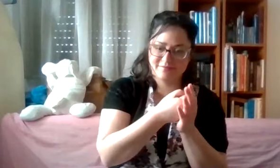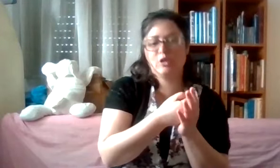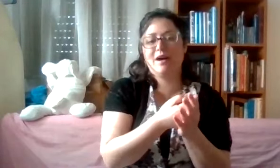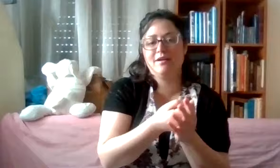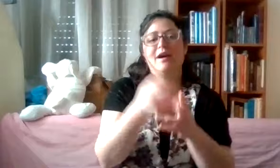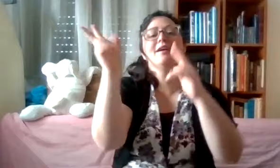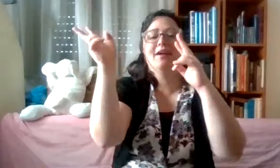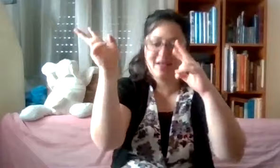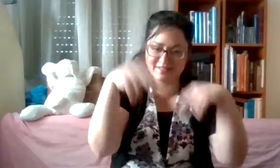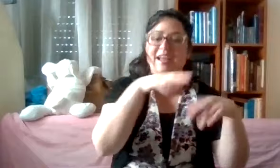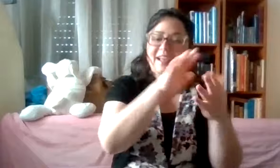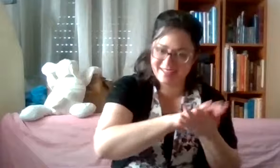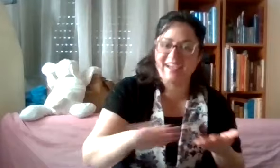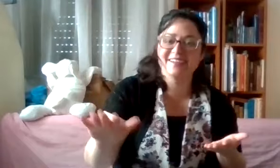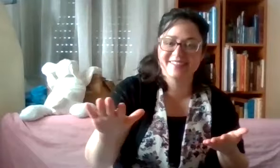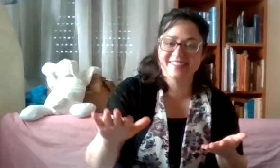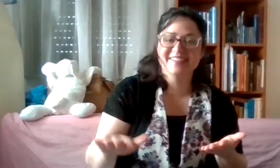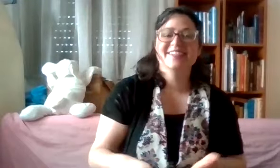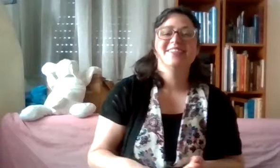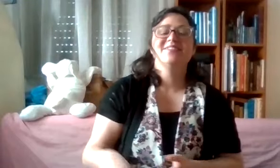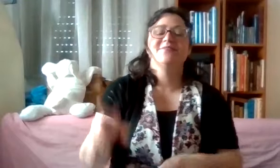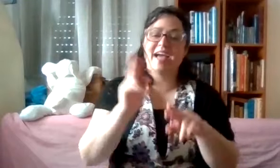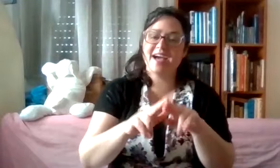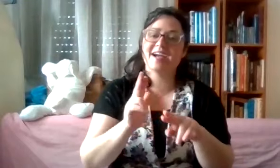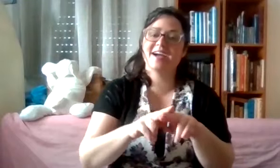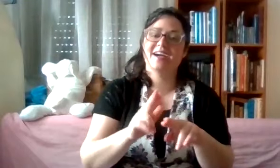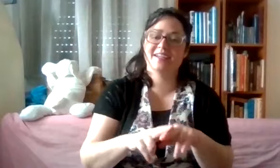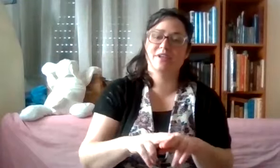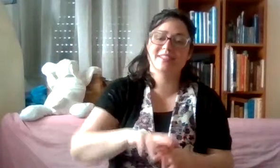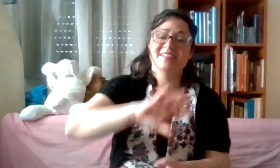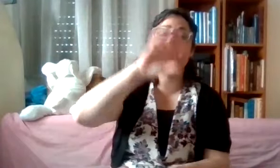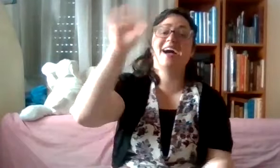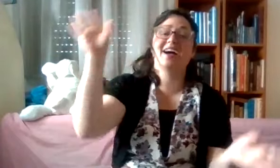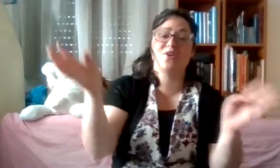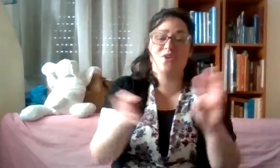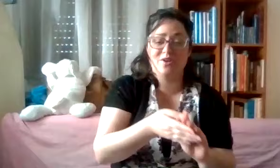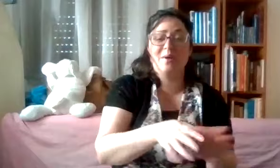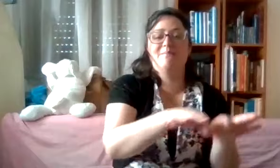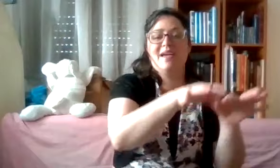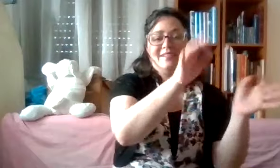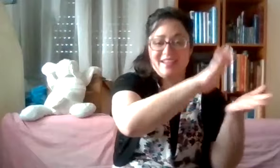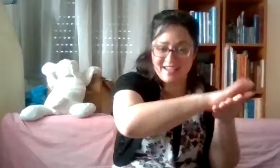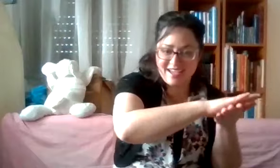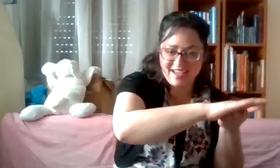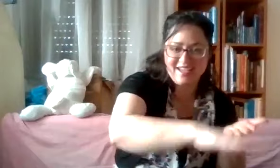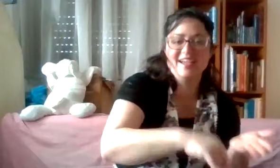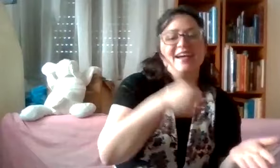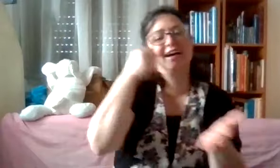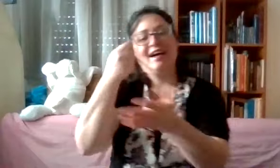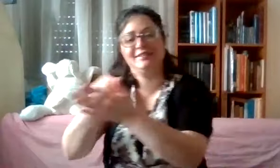כלומר, חזרה להתחלה. ואחר כך, אנחנו נעשה את הכל מההתחלה עד